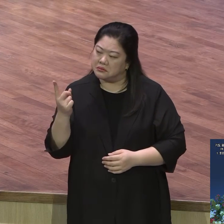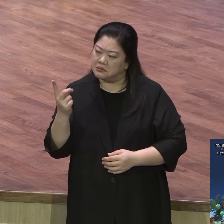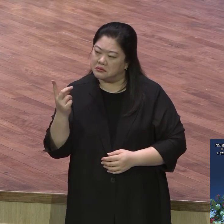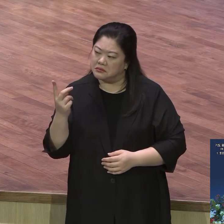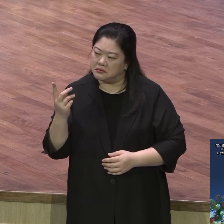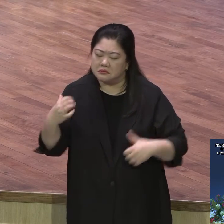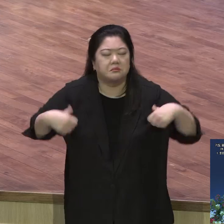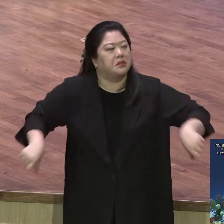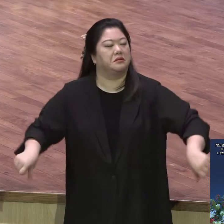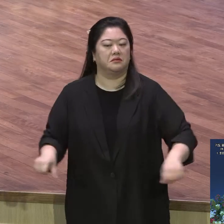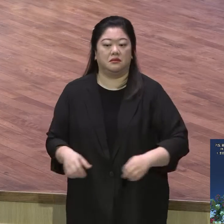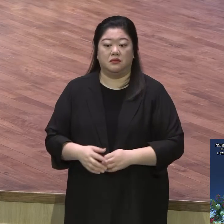기도하다가 말아버려요.